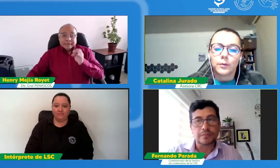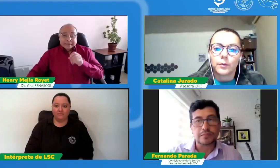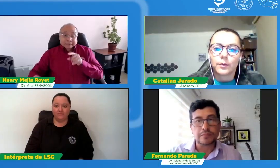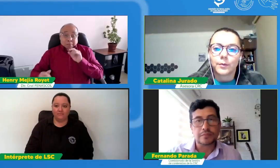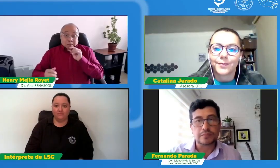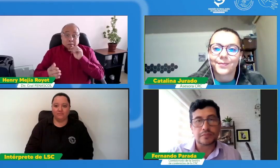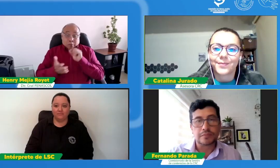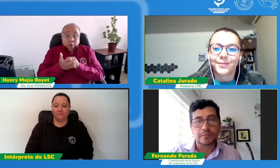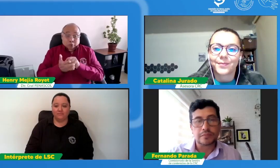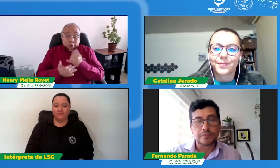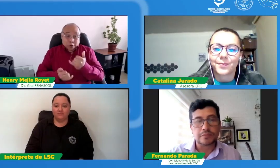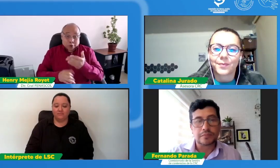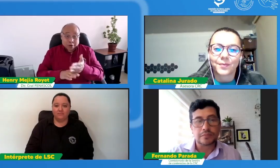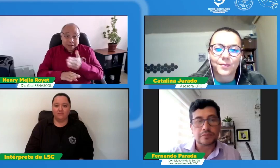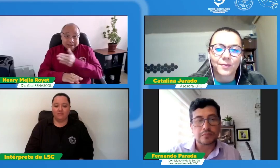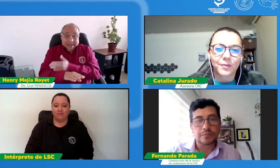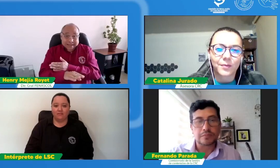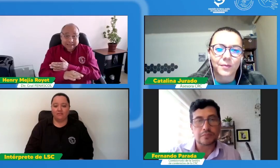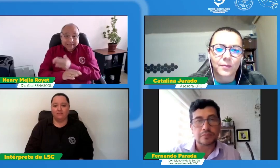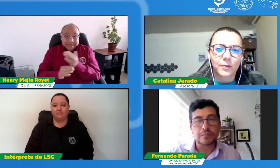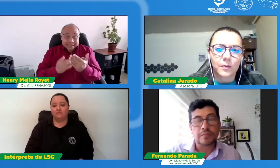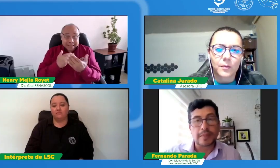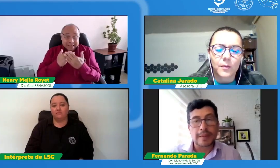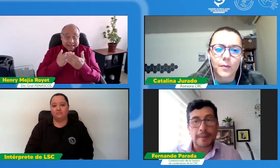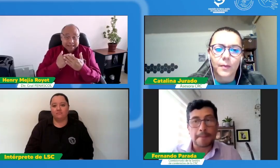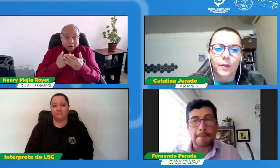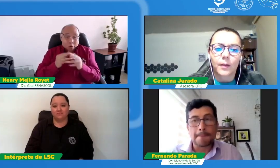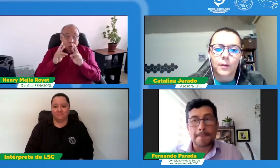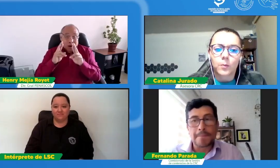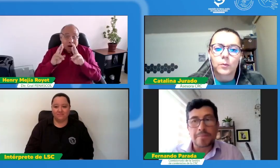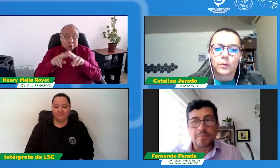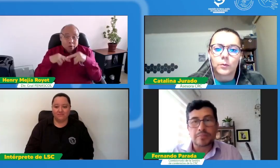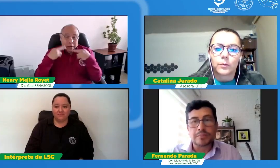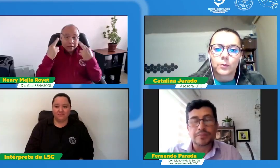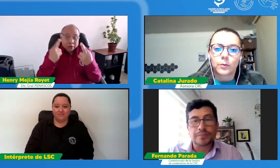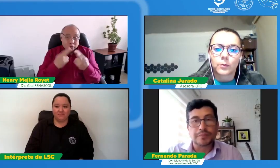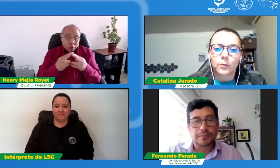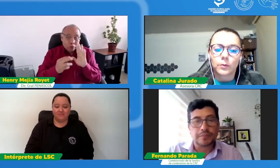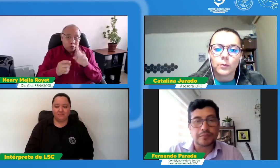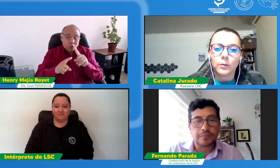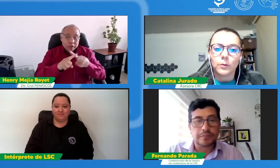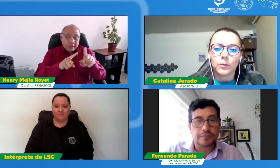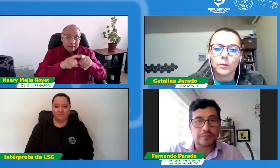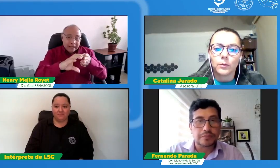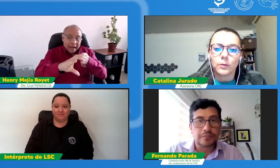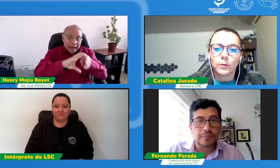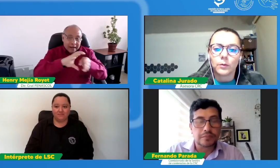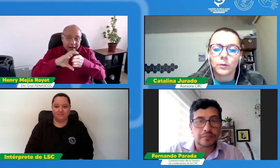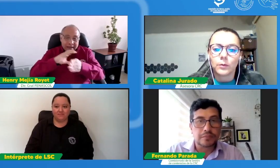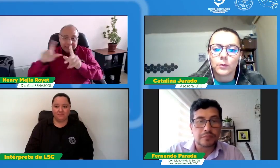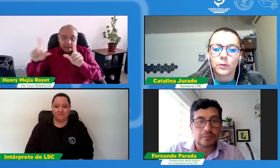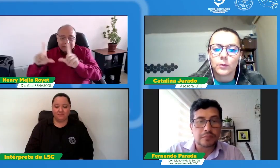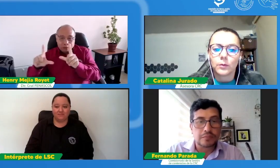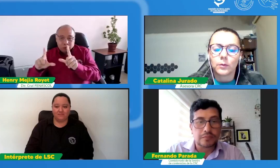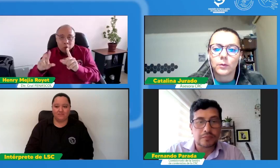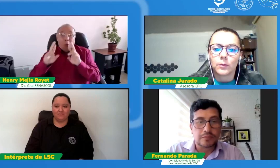Sí, es verdad ese punto que del que estamos hablando ojalá podríamos